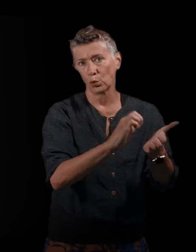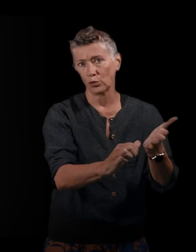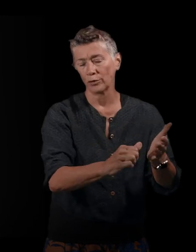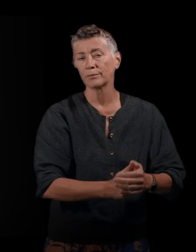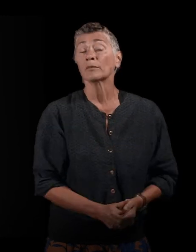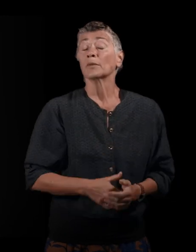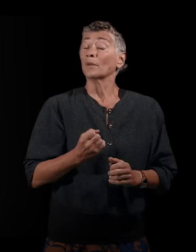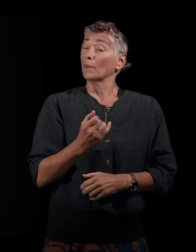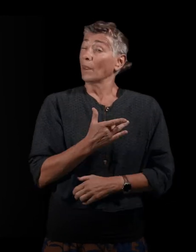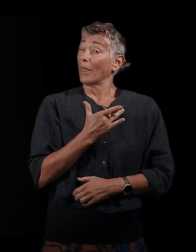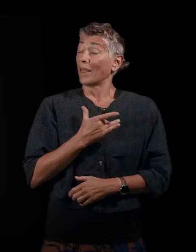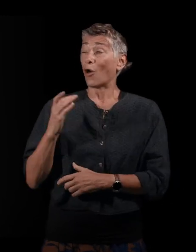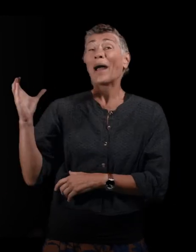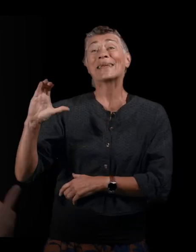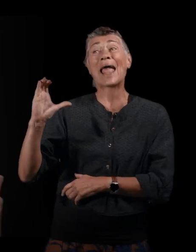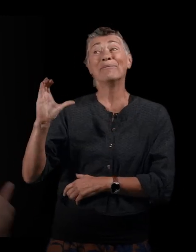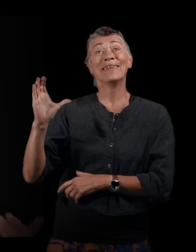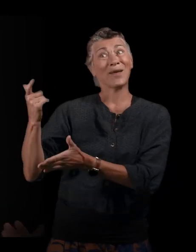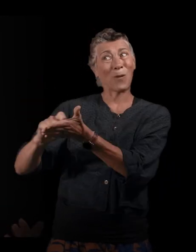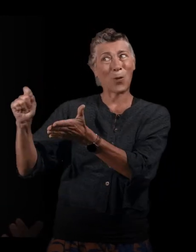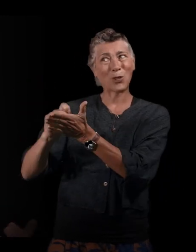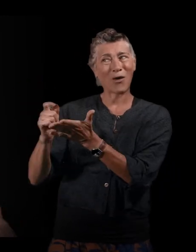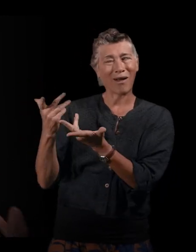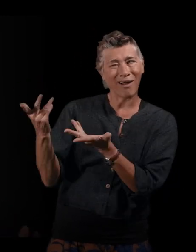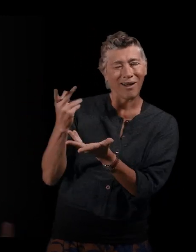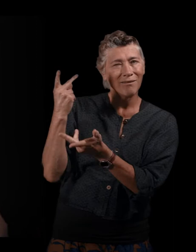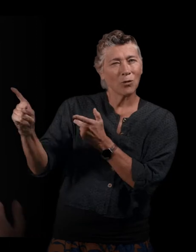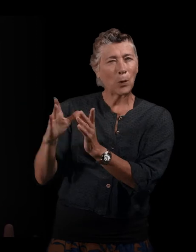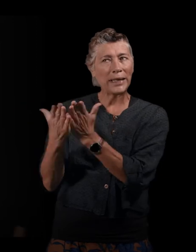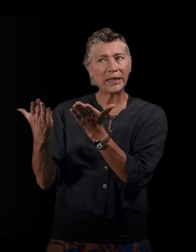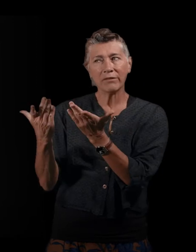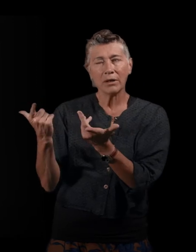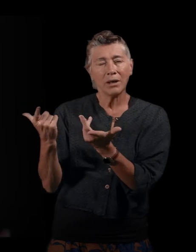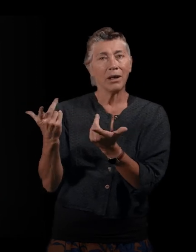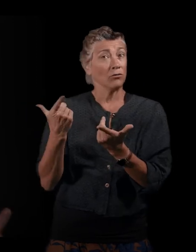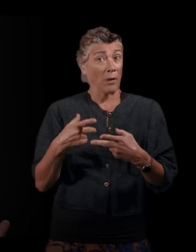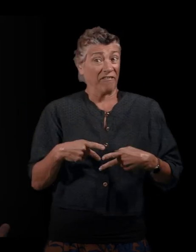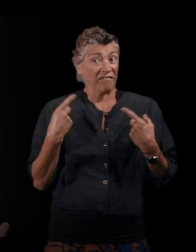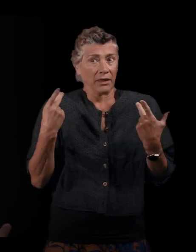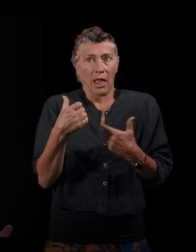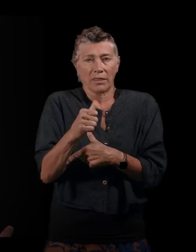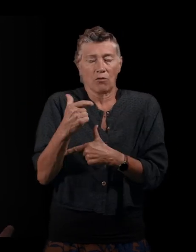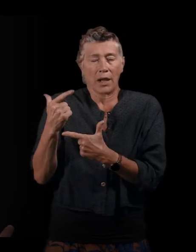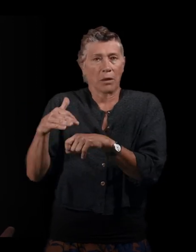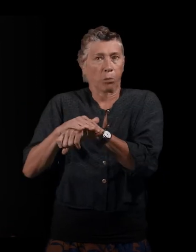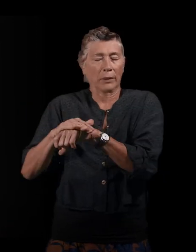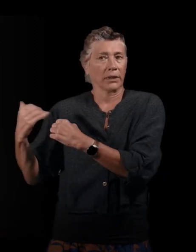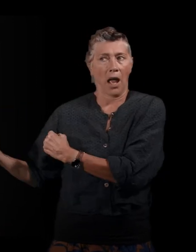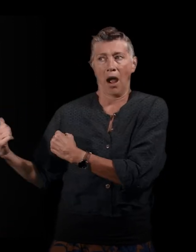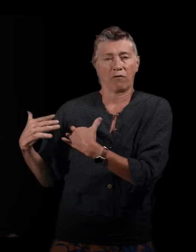discussion avec Camille, c'est que ce sont des destins, des vies individuelles qui sont percutées par le politique. C'est-à-dire qu'au